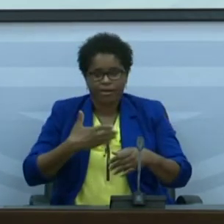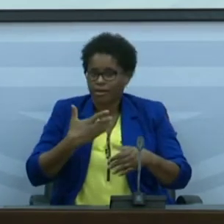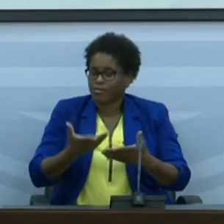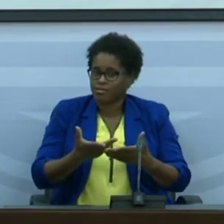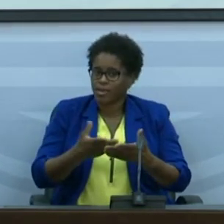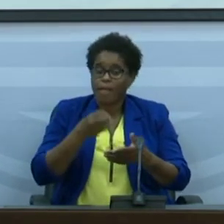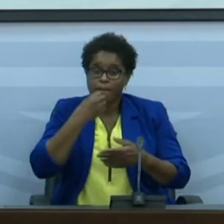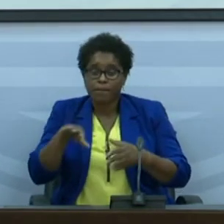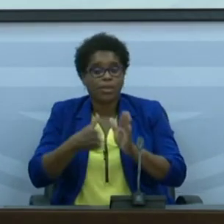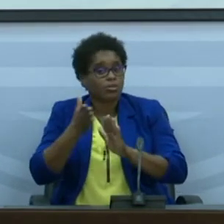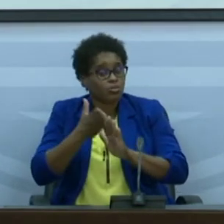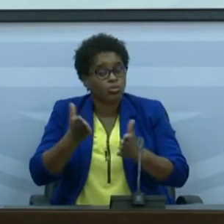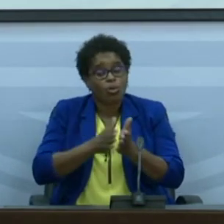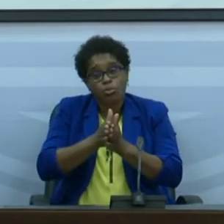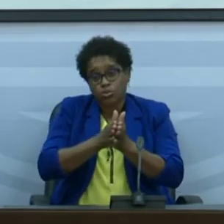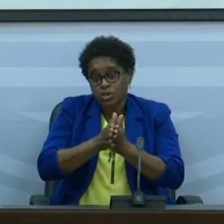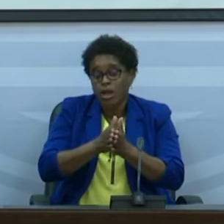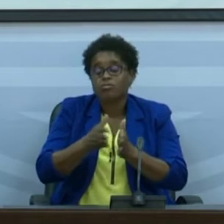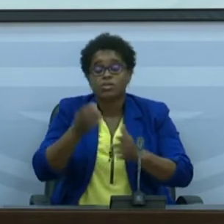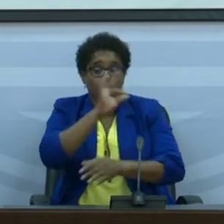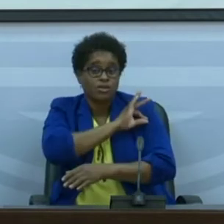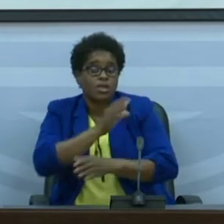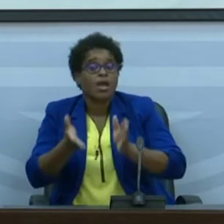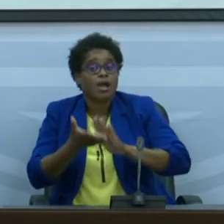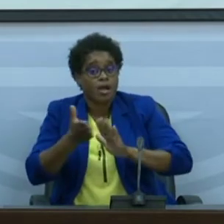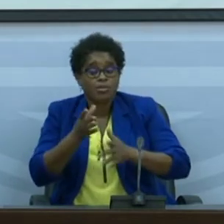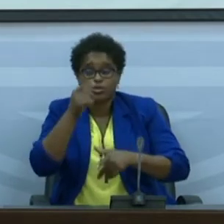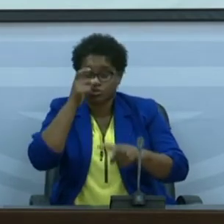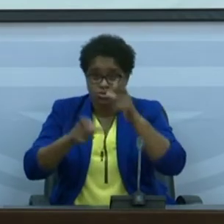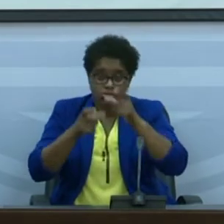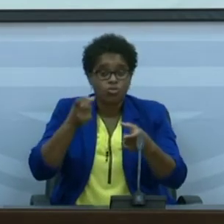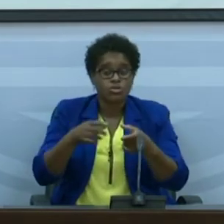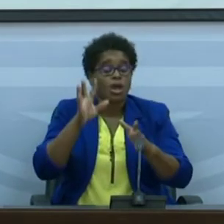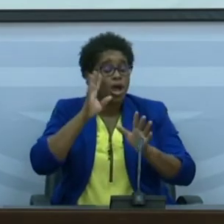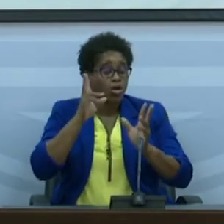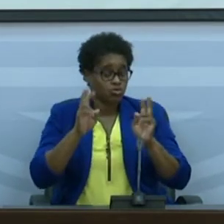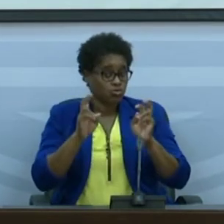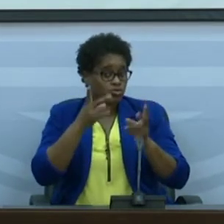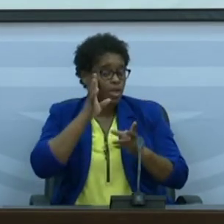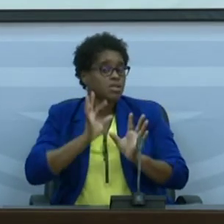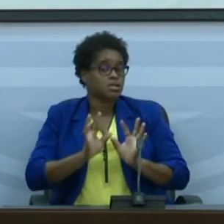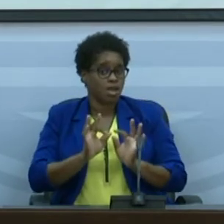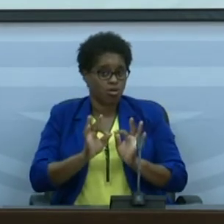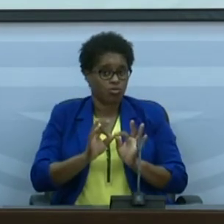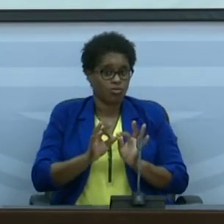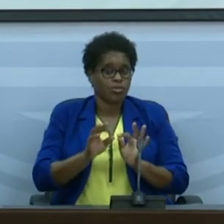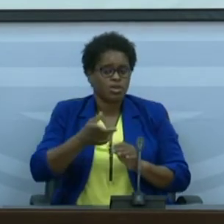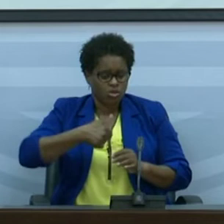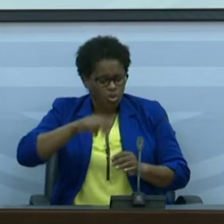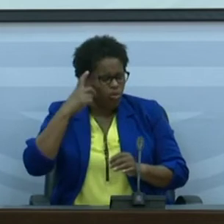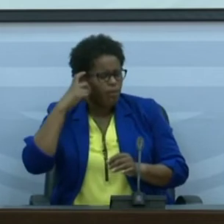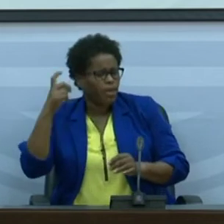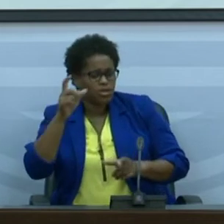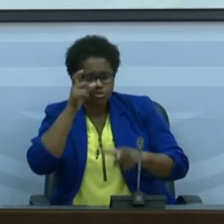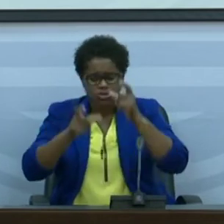vacinar rapidamente a população isso é um assunto muito sério e nós pensamos que as pessoas